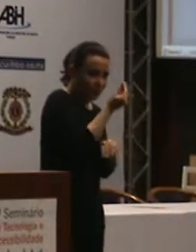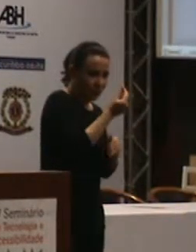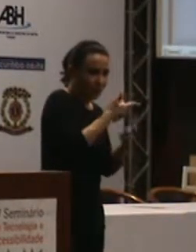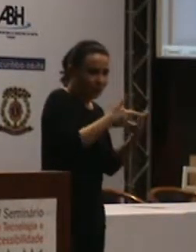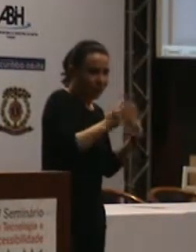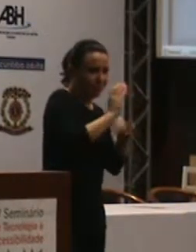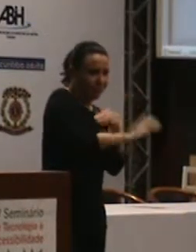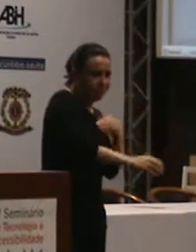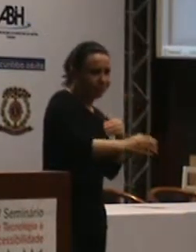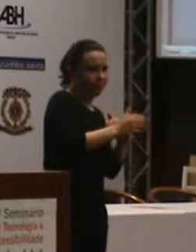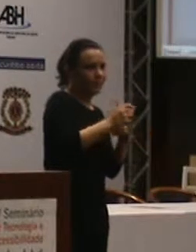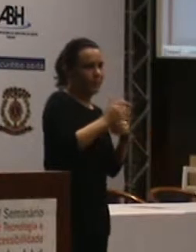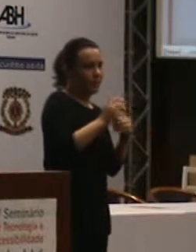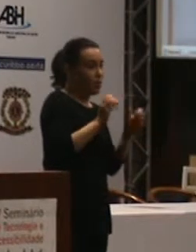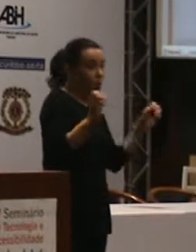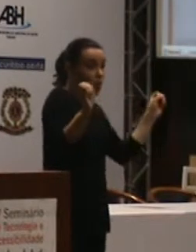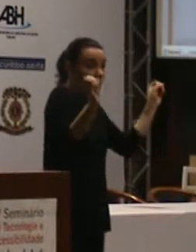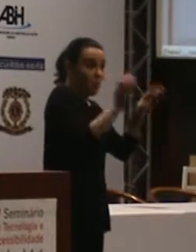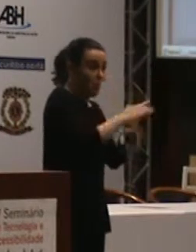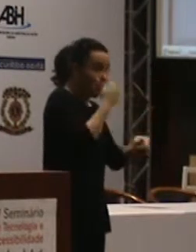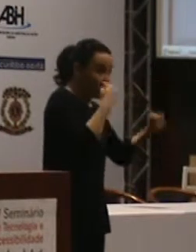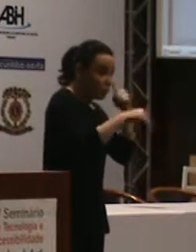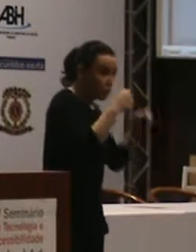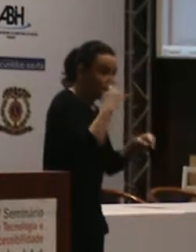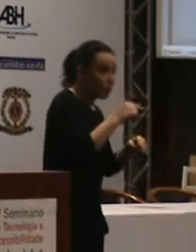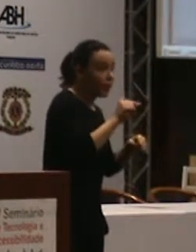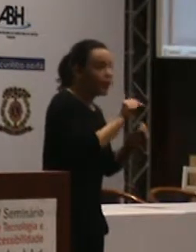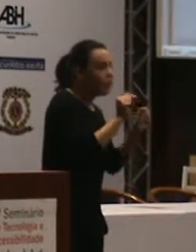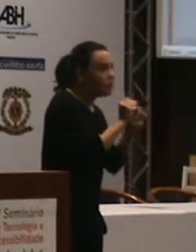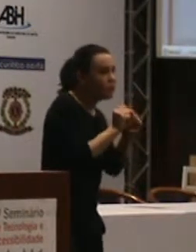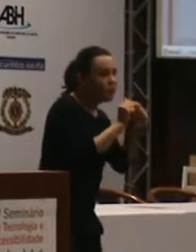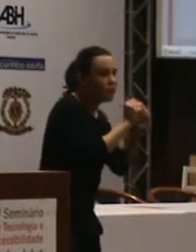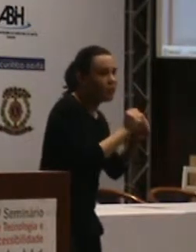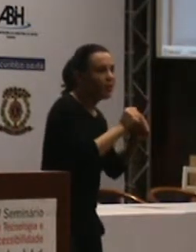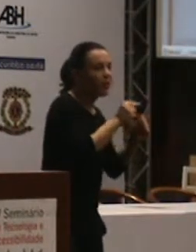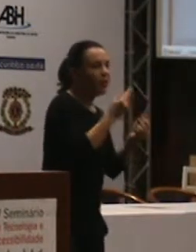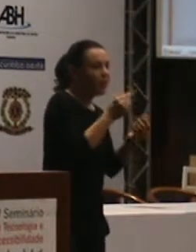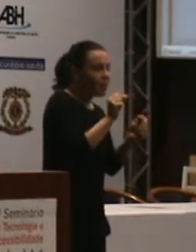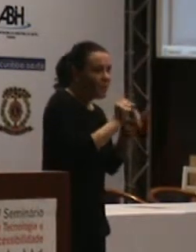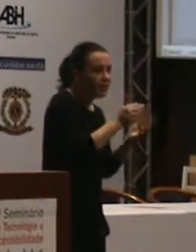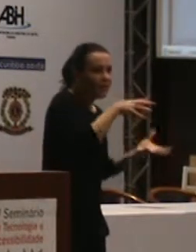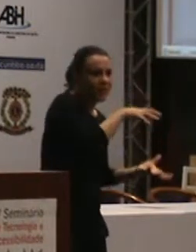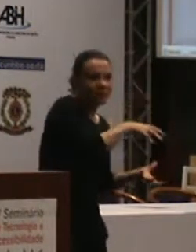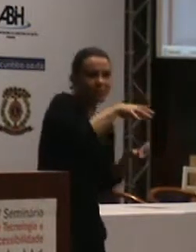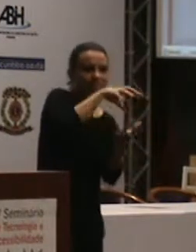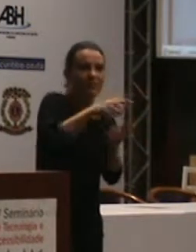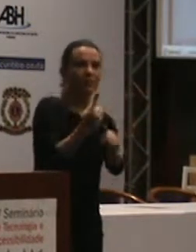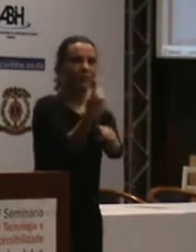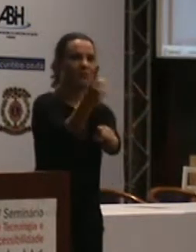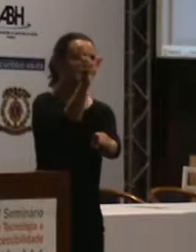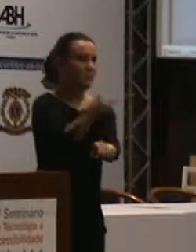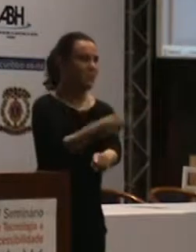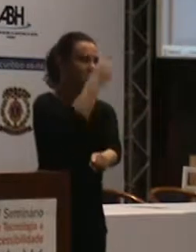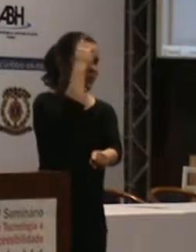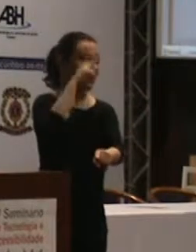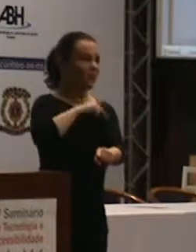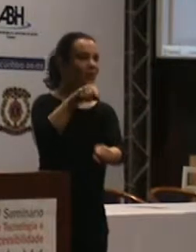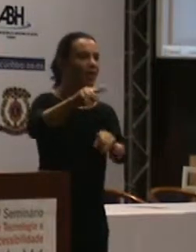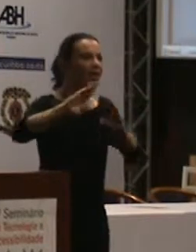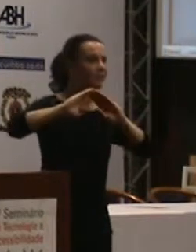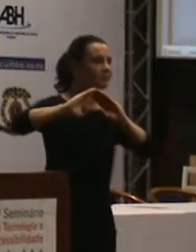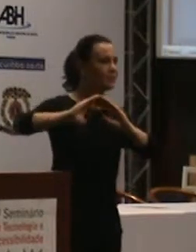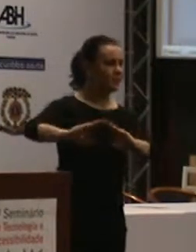formado, você fez para uma pessoa. Tudo bem. Mas e como você faz para que esse item